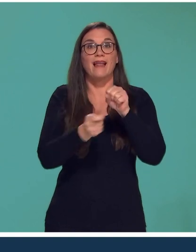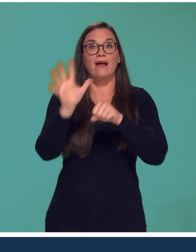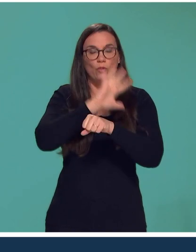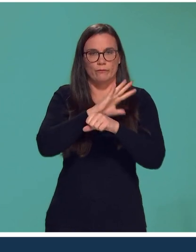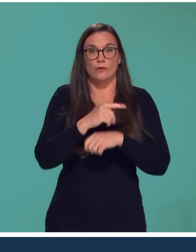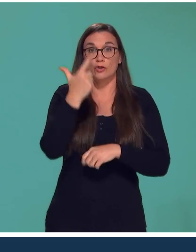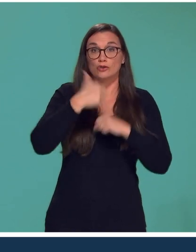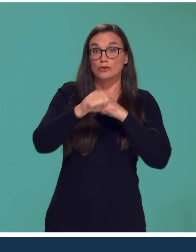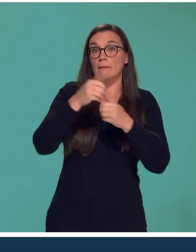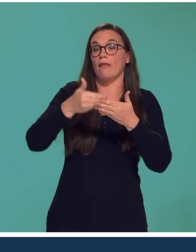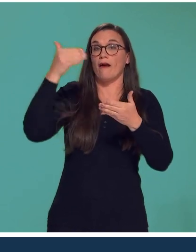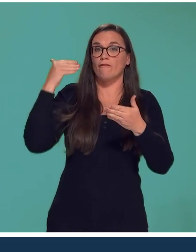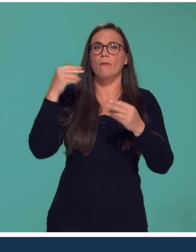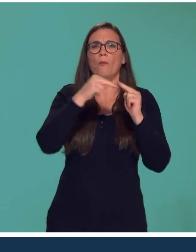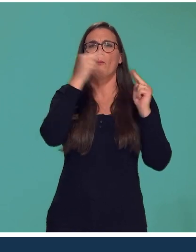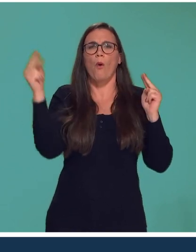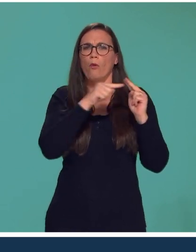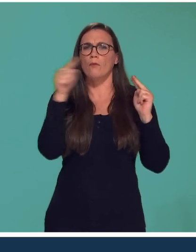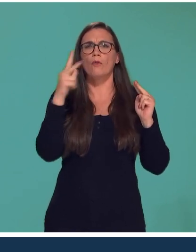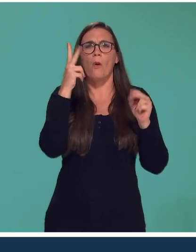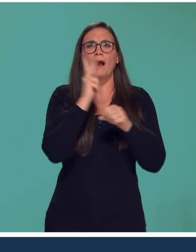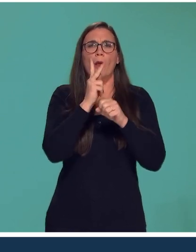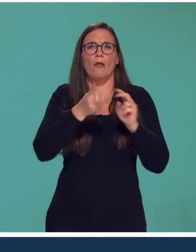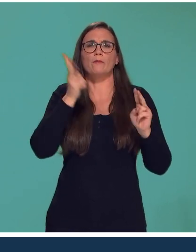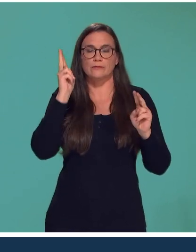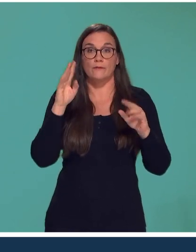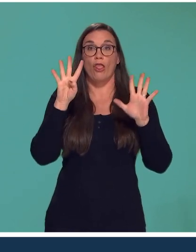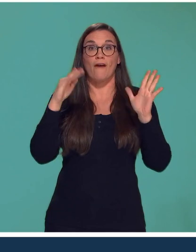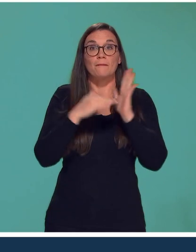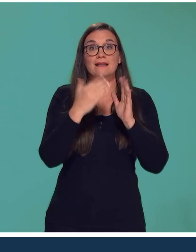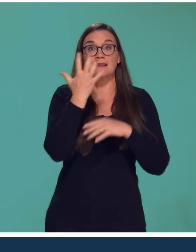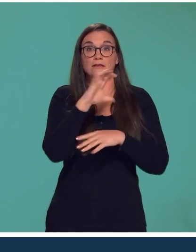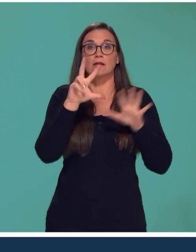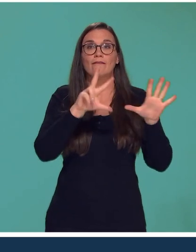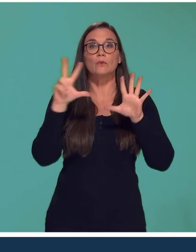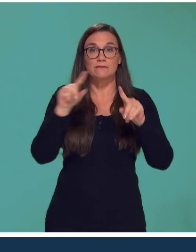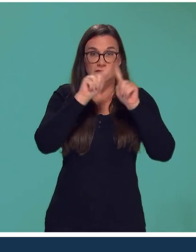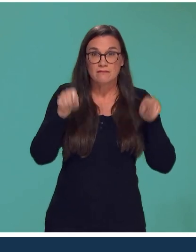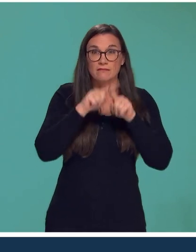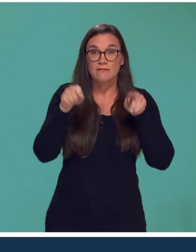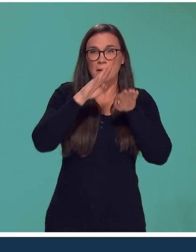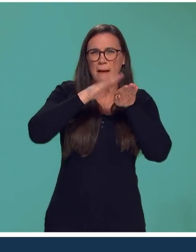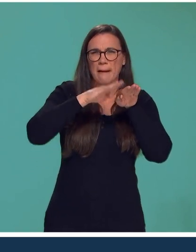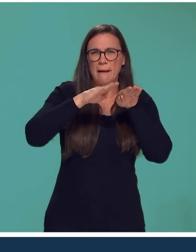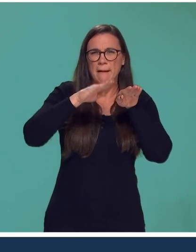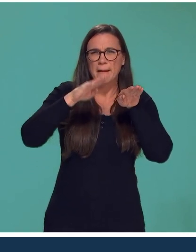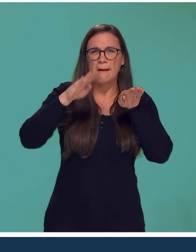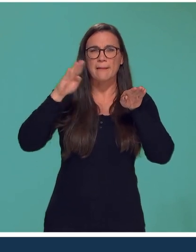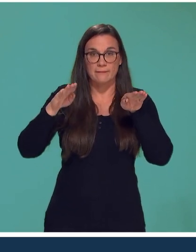9588 pièces de laine tricotées dans toute la France ont été assemblées et déployées sur le pont de Saint